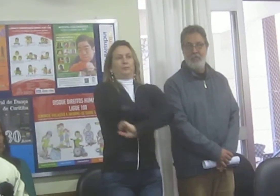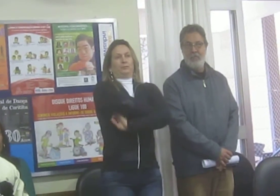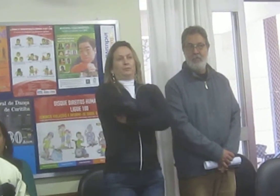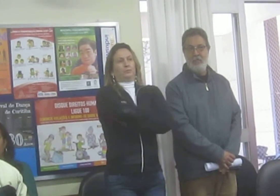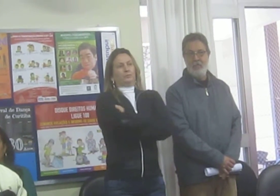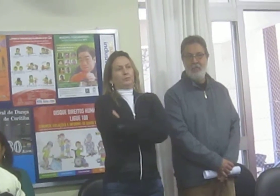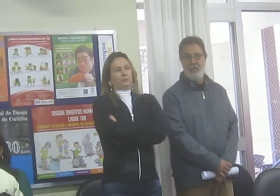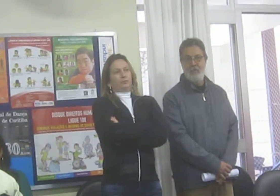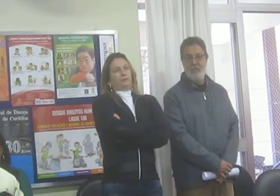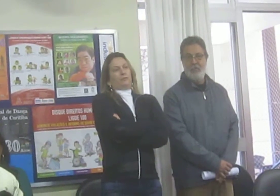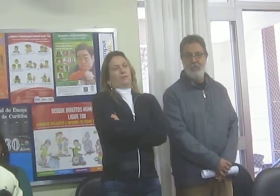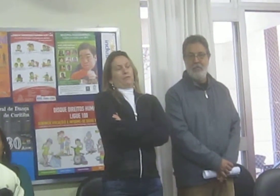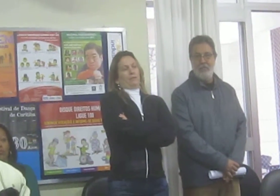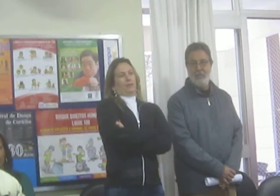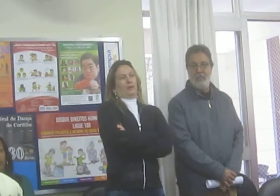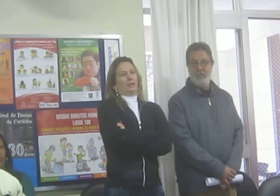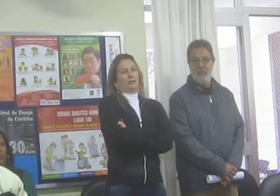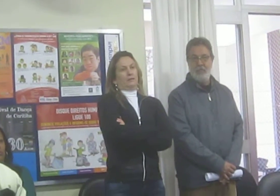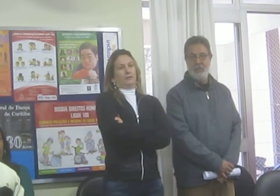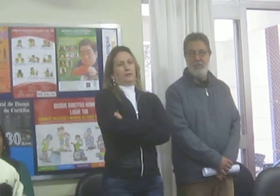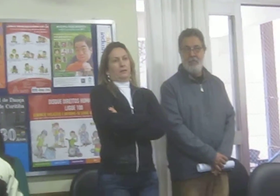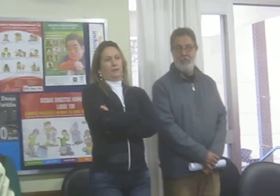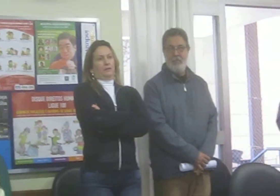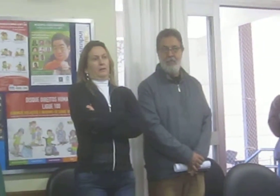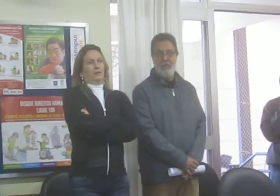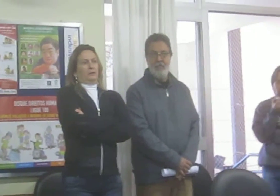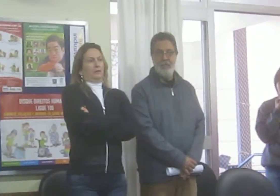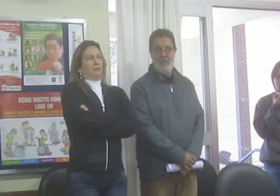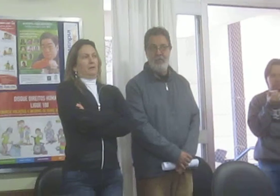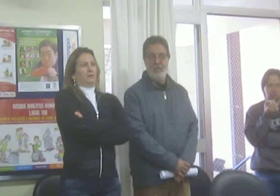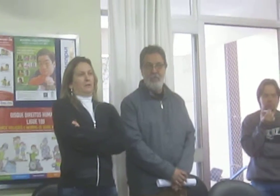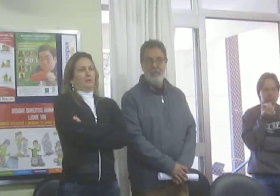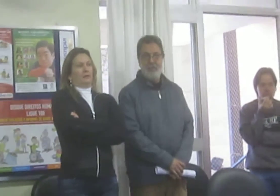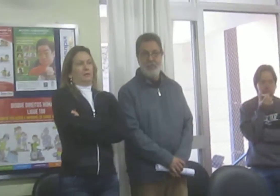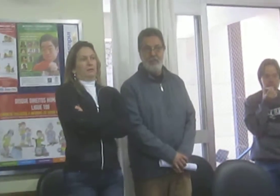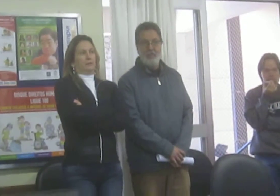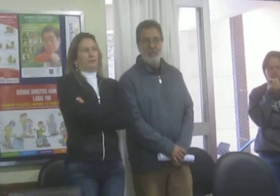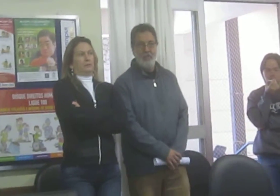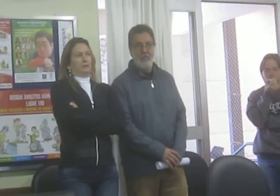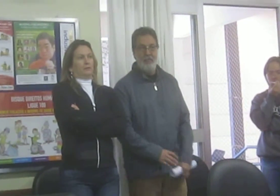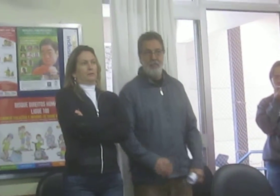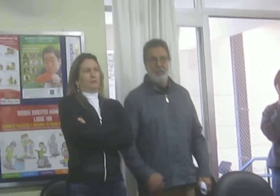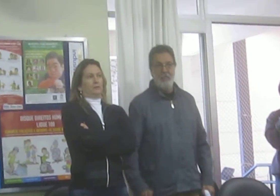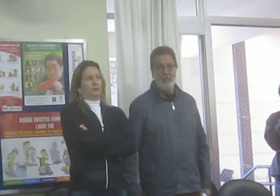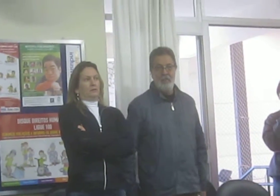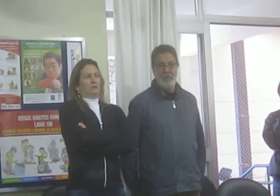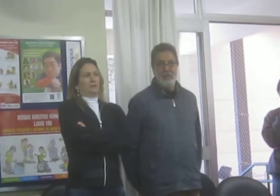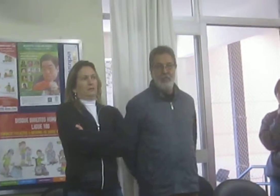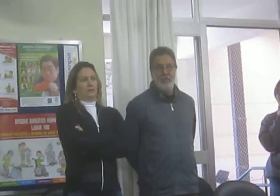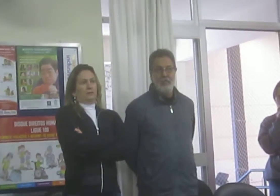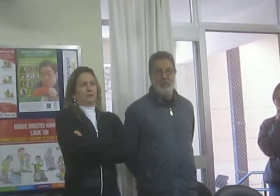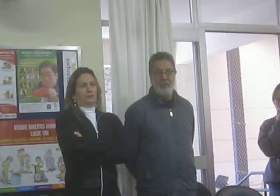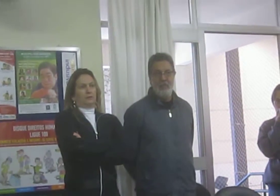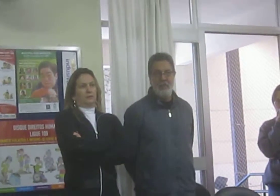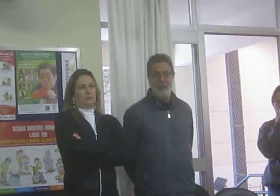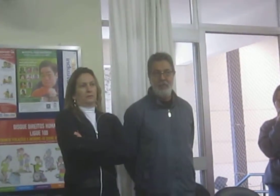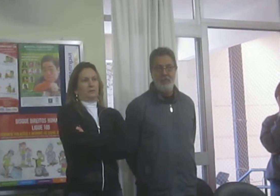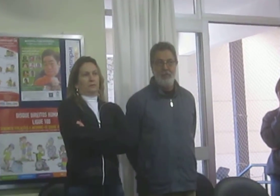para nós essa legislação, se é possível, porque daí nós já pedimos uma emenda parlamentar na Câmara Municipal para nós contratarmos quatro e